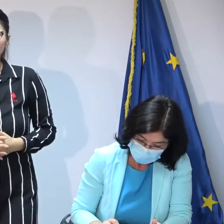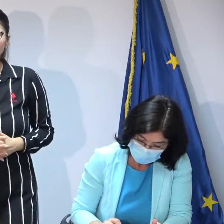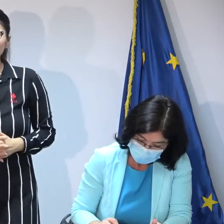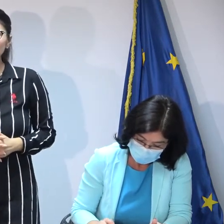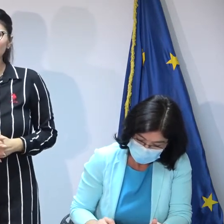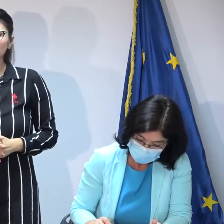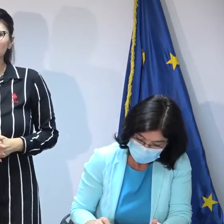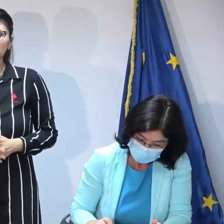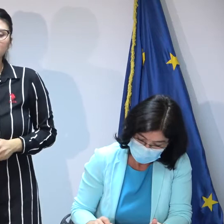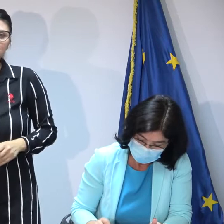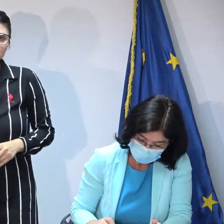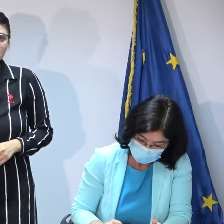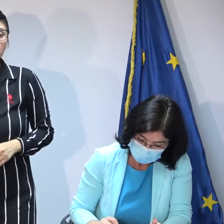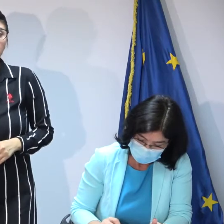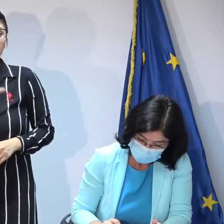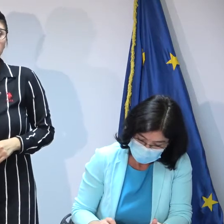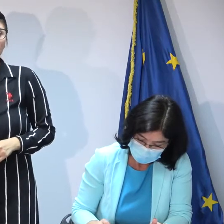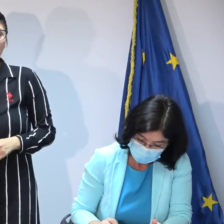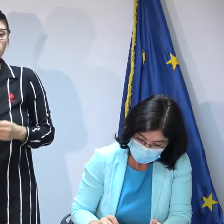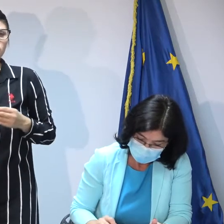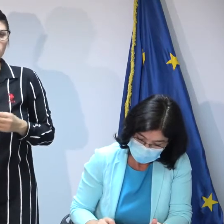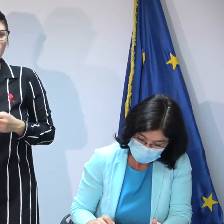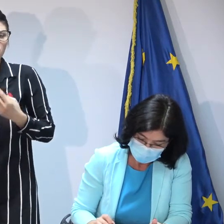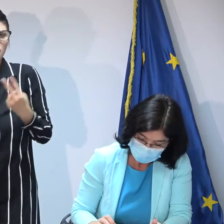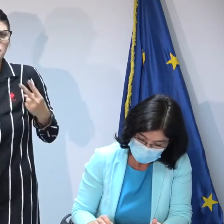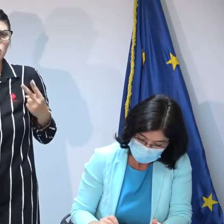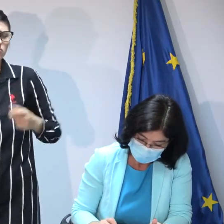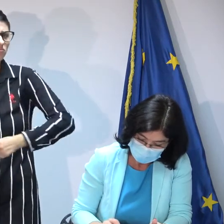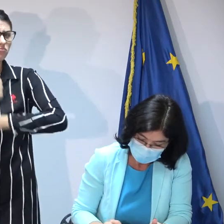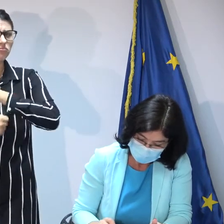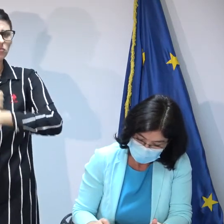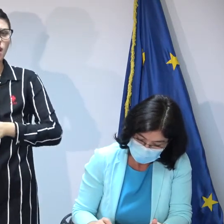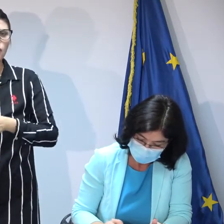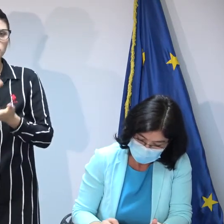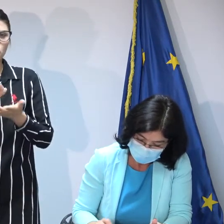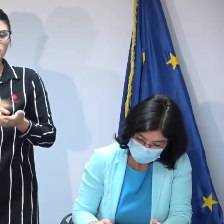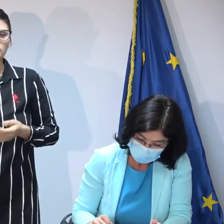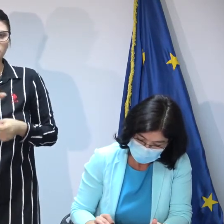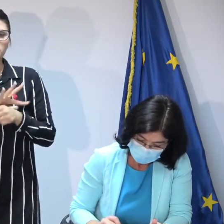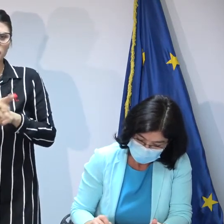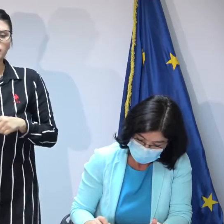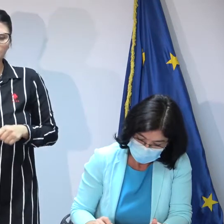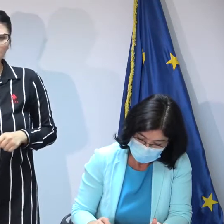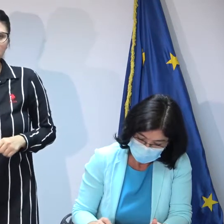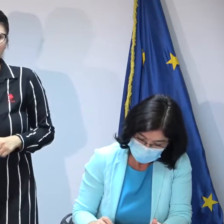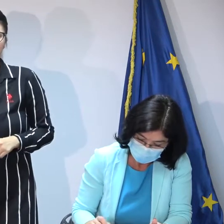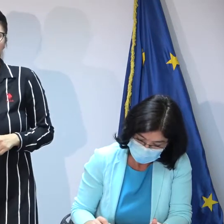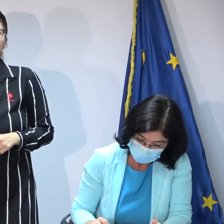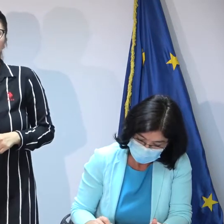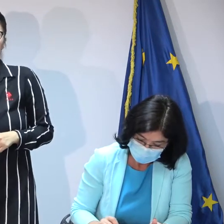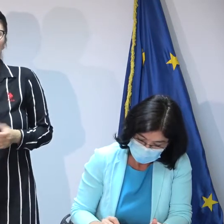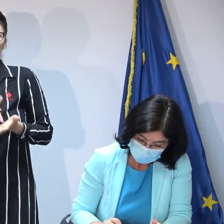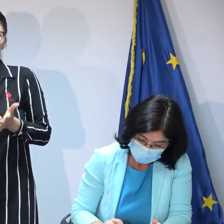Însă, într-adevăr, un factor foarte important a fost epidemia. Perioada, special starea de